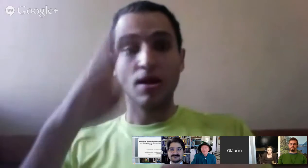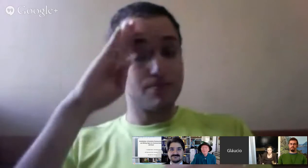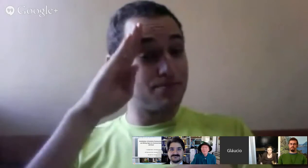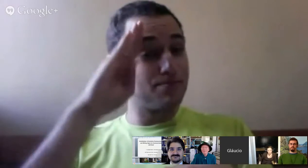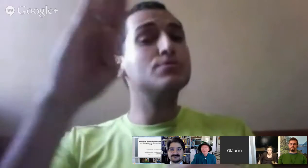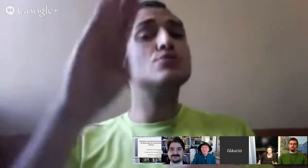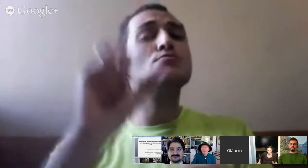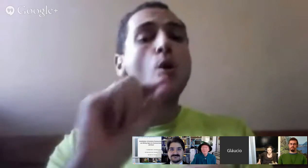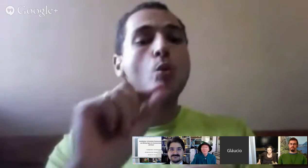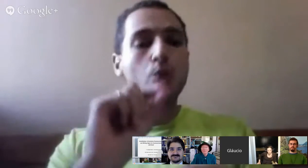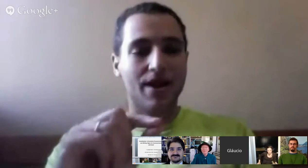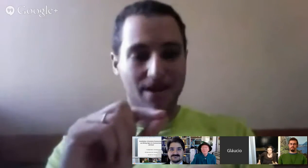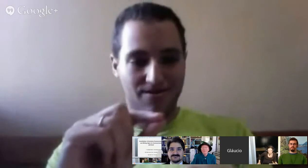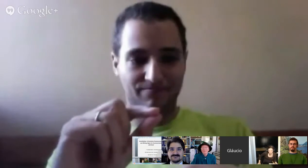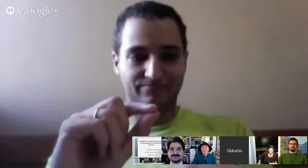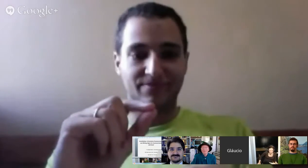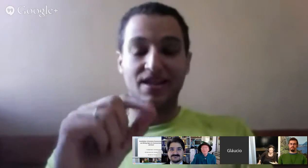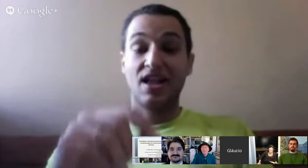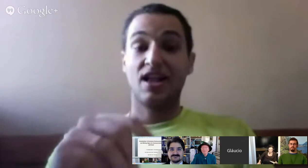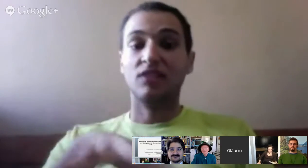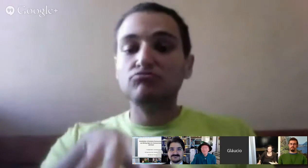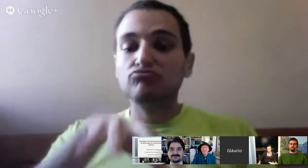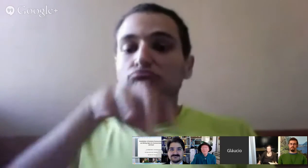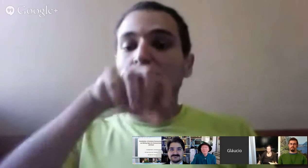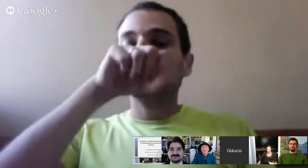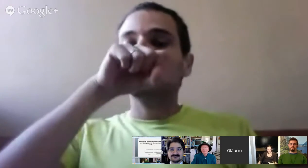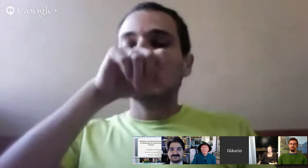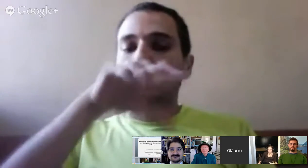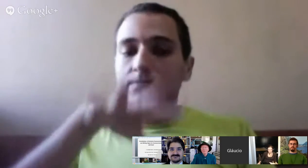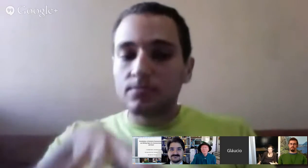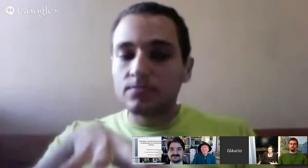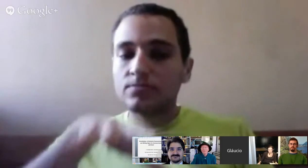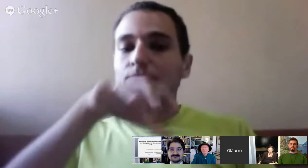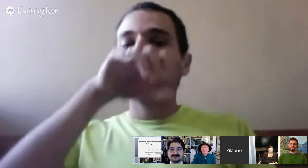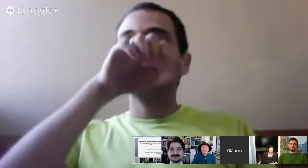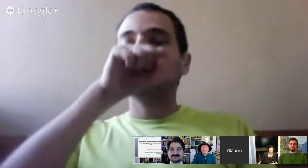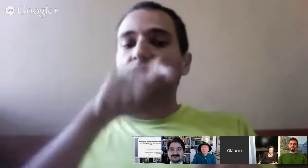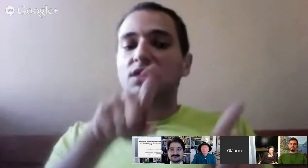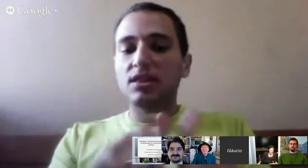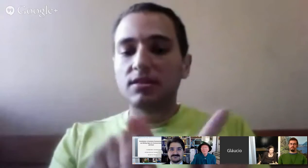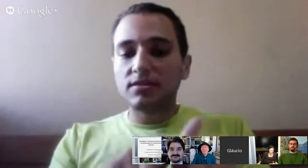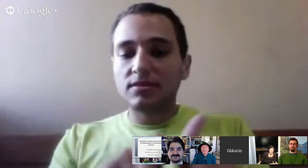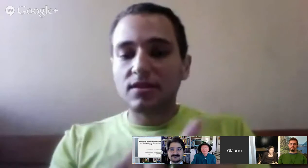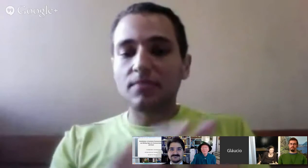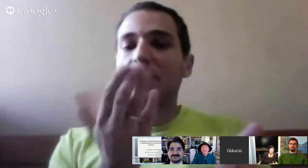onde nós temos algumas necessidades básicas, principais, né?